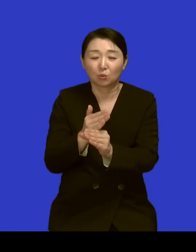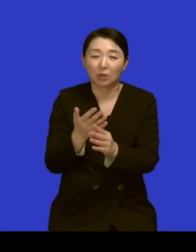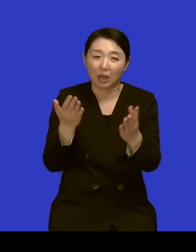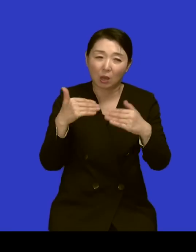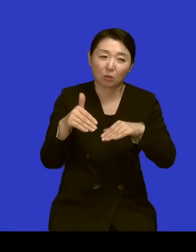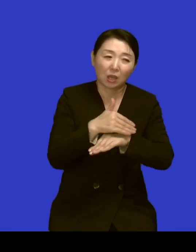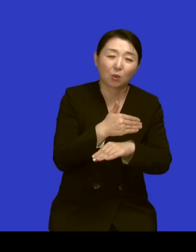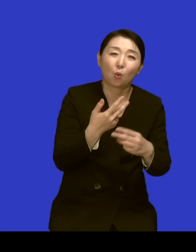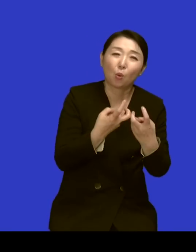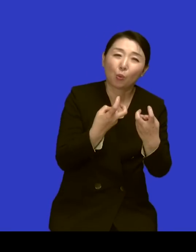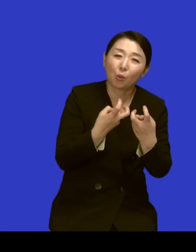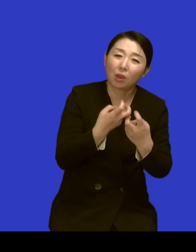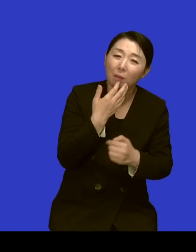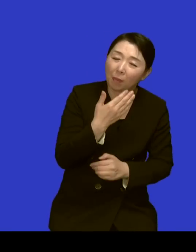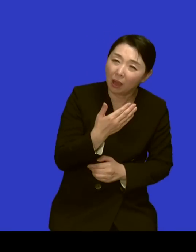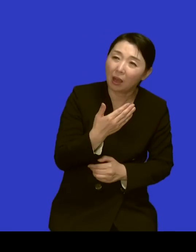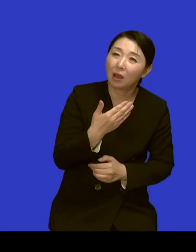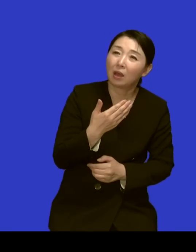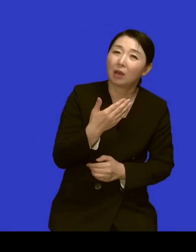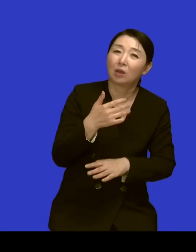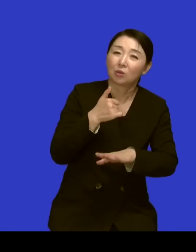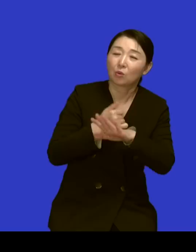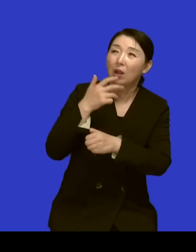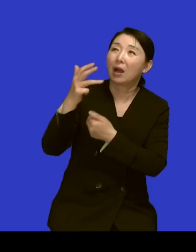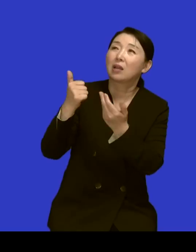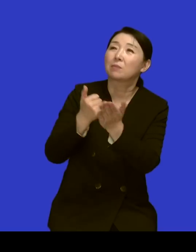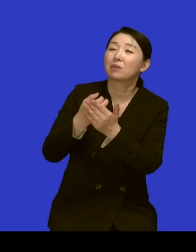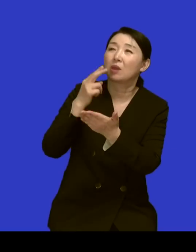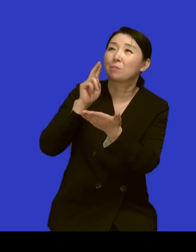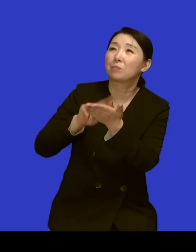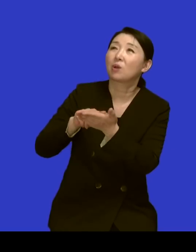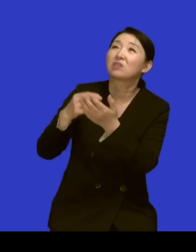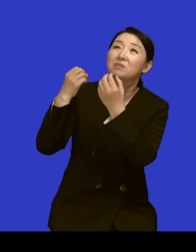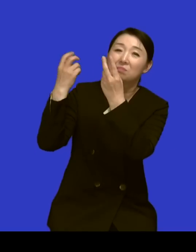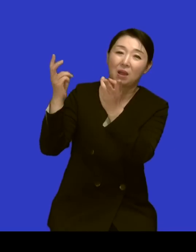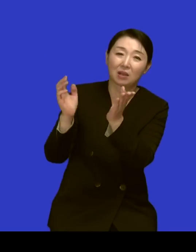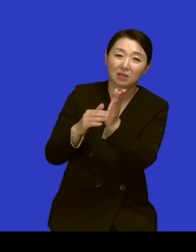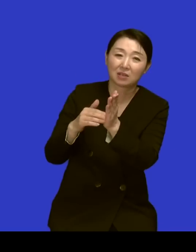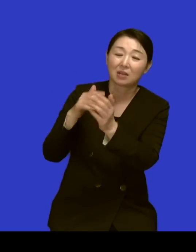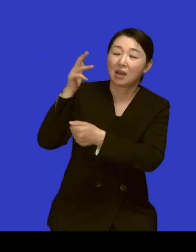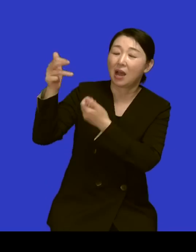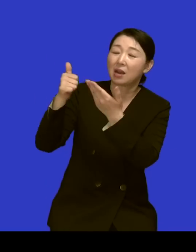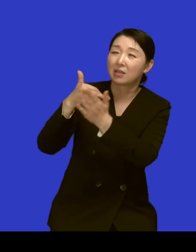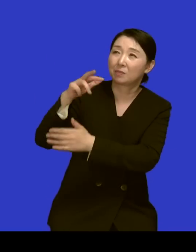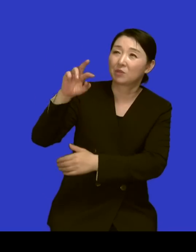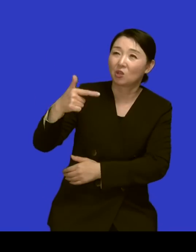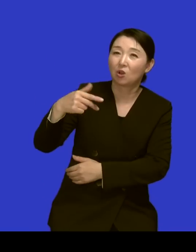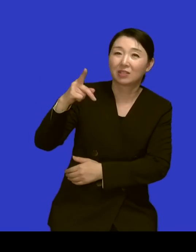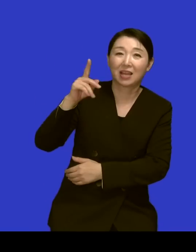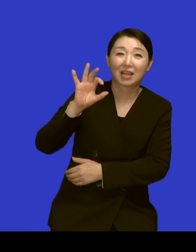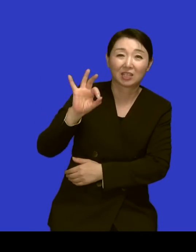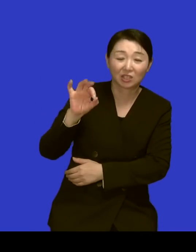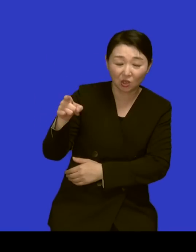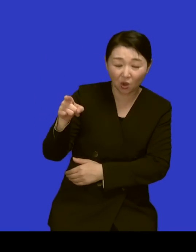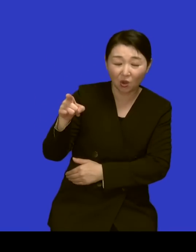아이가 하나님한테 편지를 써요 음 하나님 전상서 해서 편지를 이제 뭐 두 번인가 세 번인가